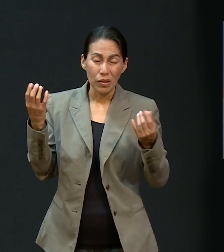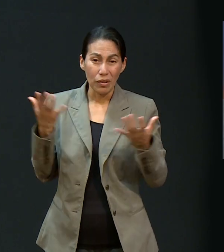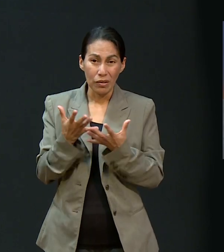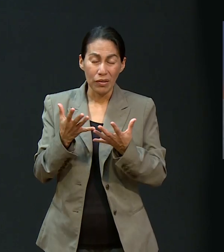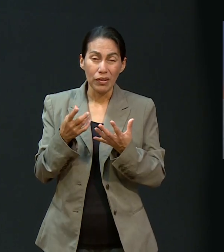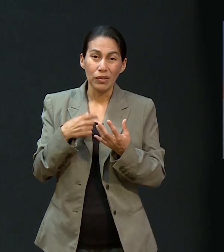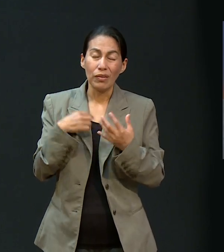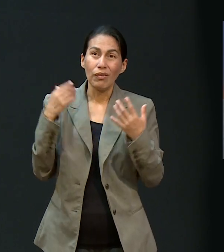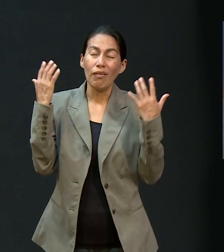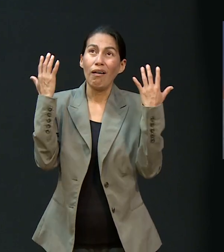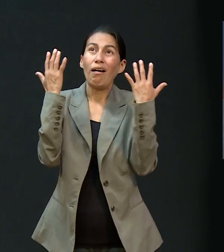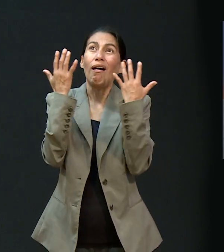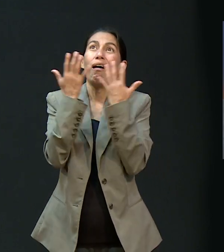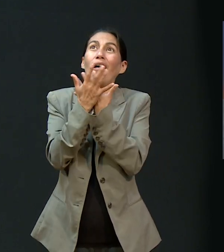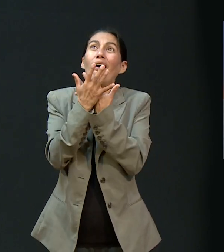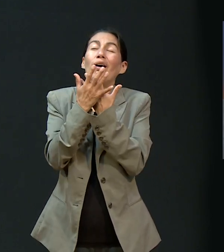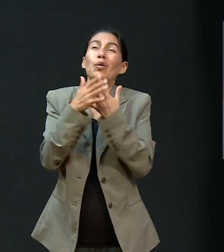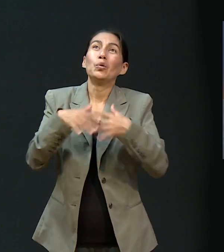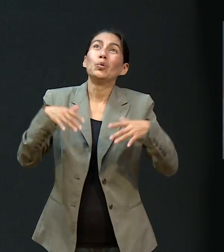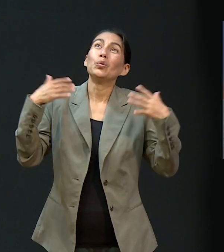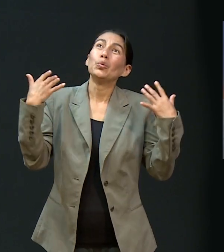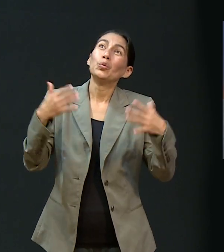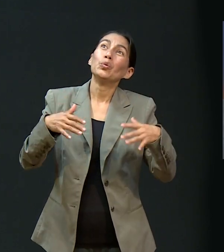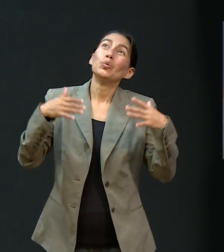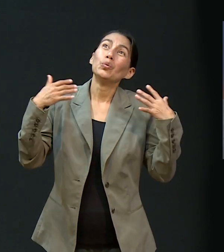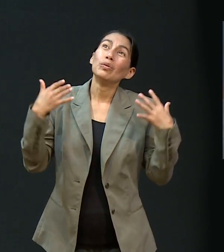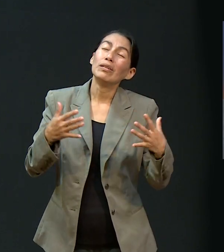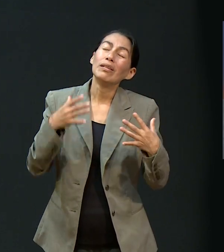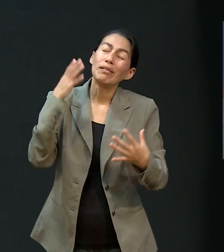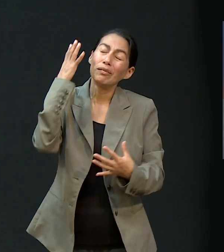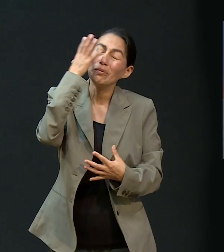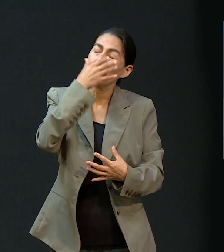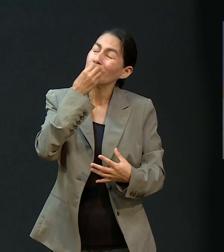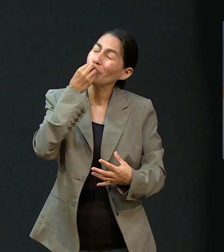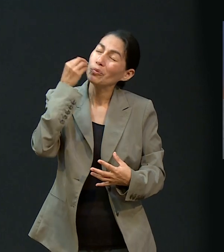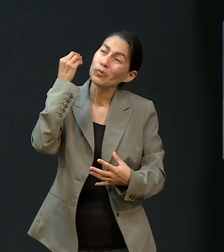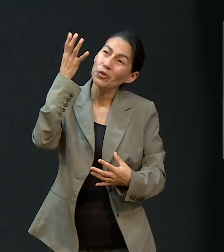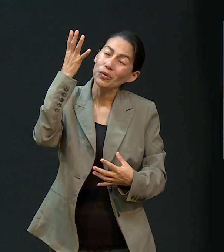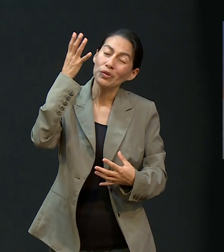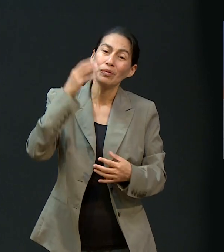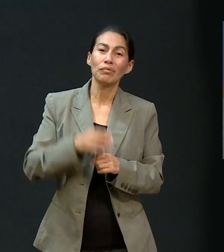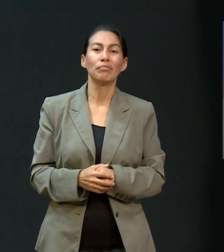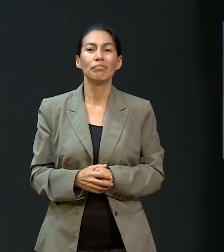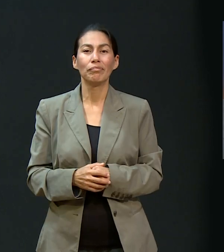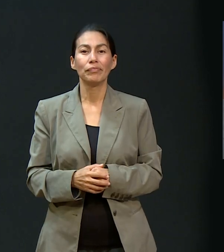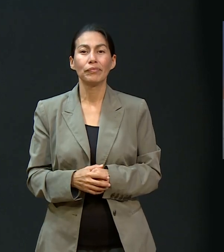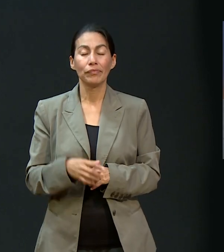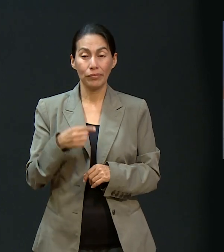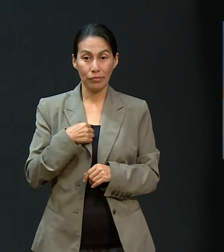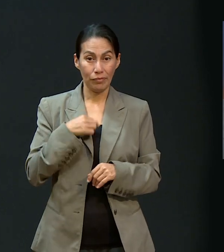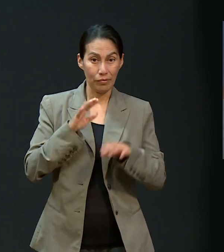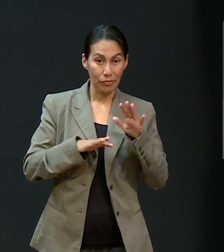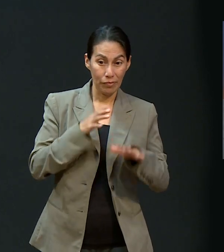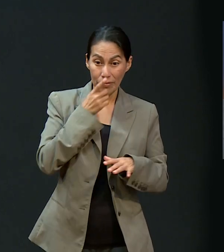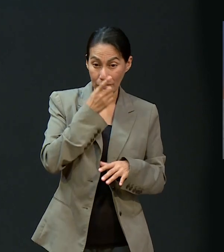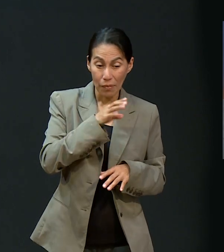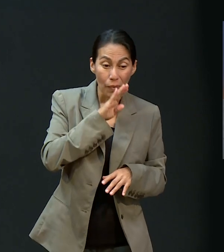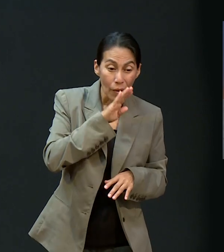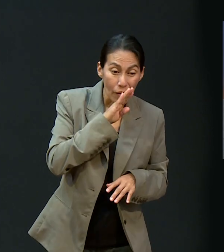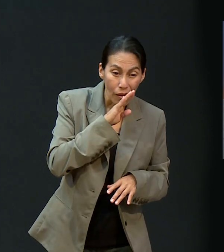grandes cosas que yo decía, wow, me maravillaba porque le decía a mi mamá, yo ya no quiero